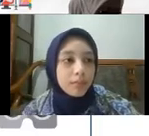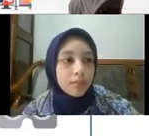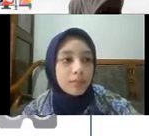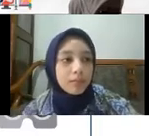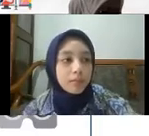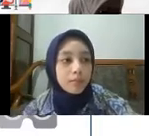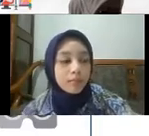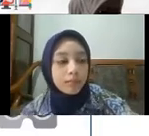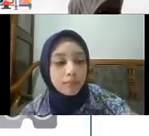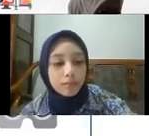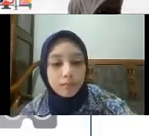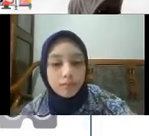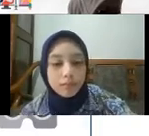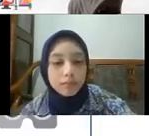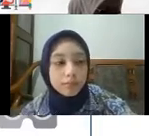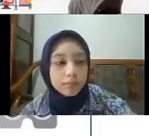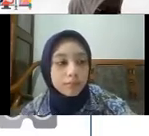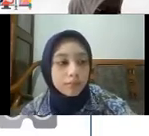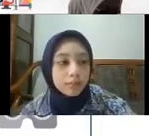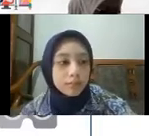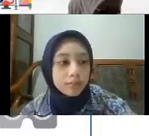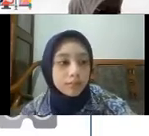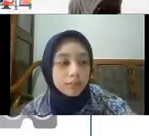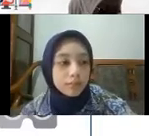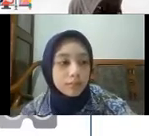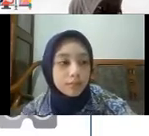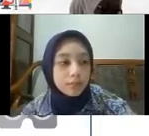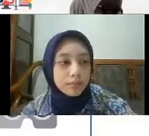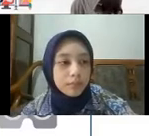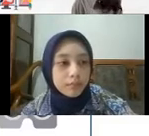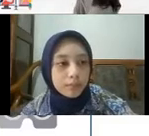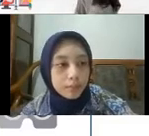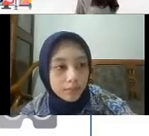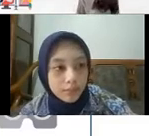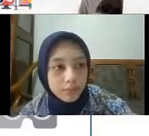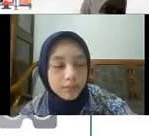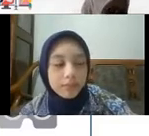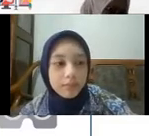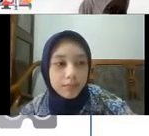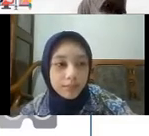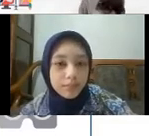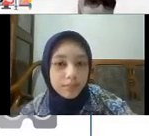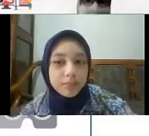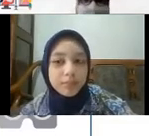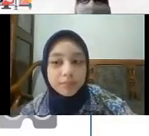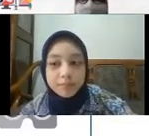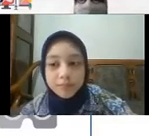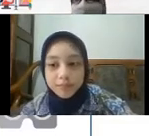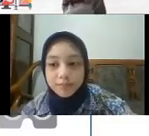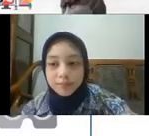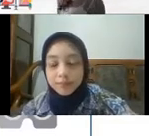Disrupsi opportunity Atau kesempatan ini Tumbuh pada kegiatan-kegiatan kreatif Tentunya anak-anak muda